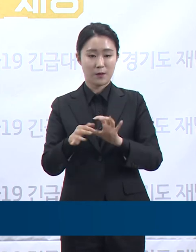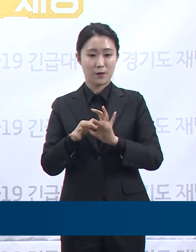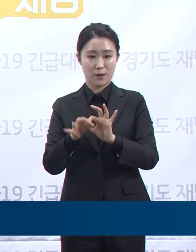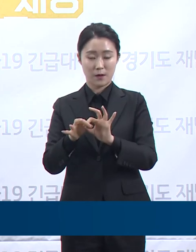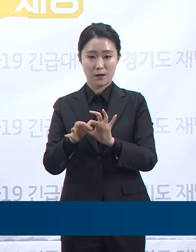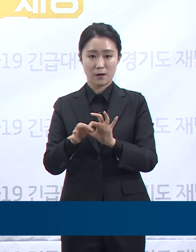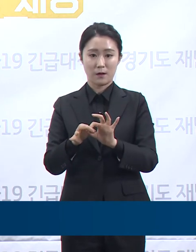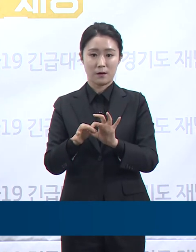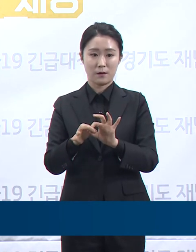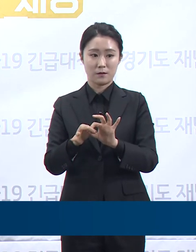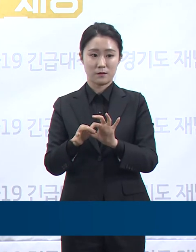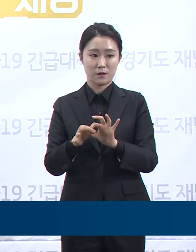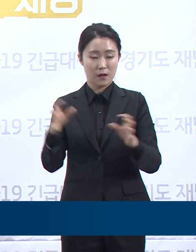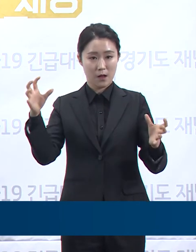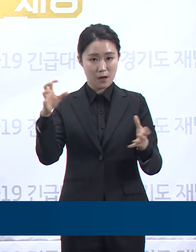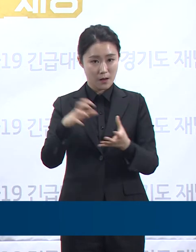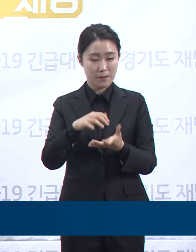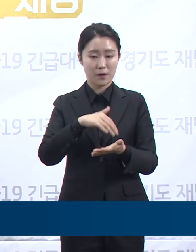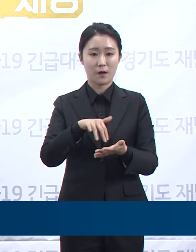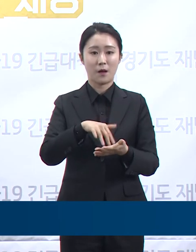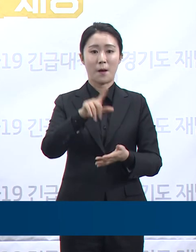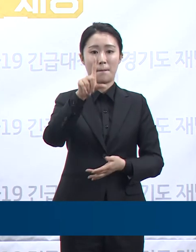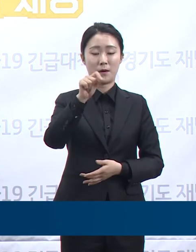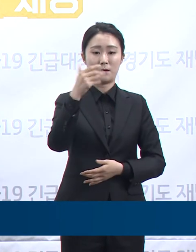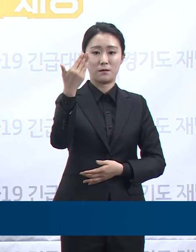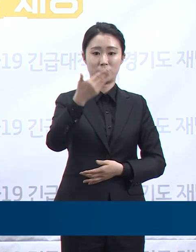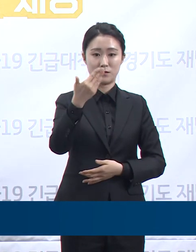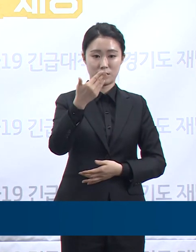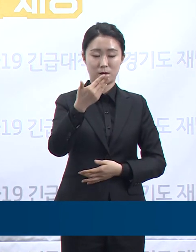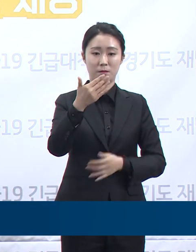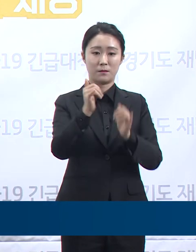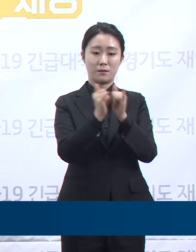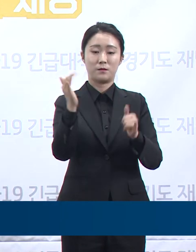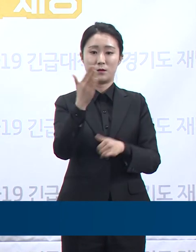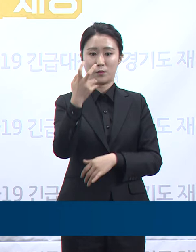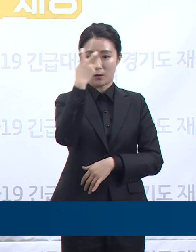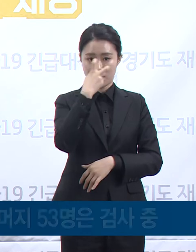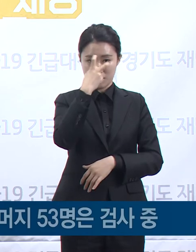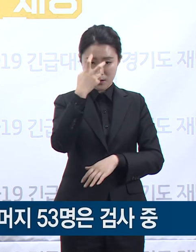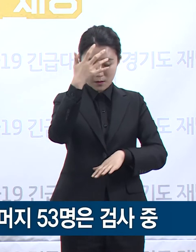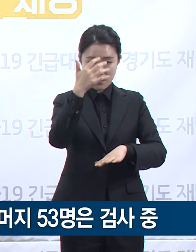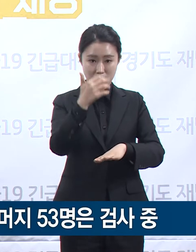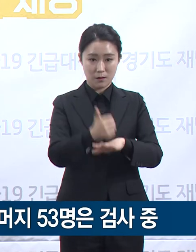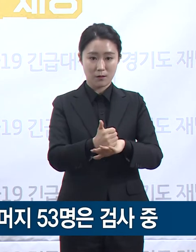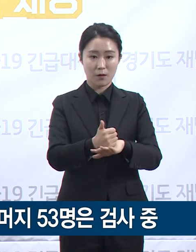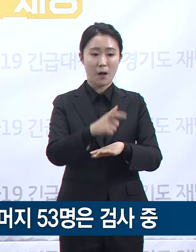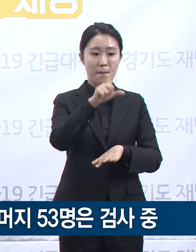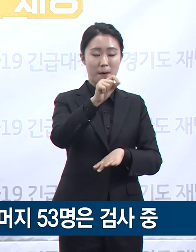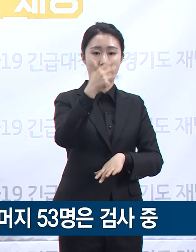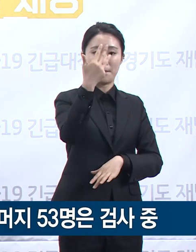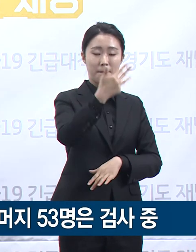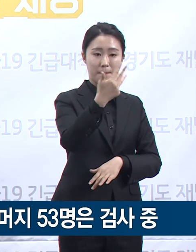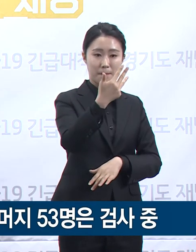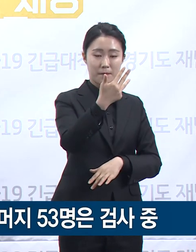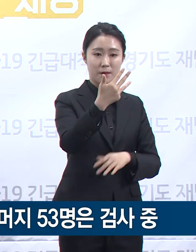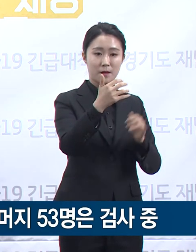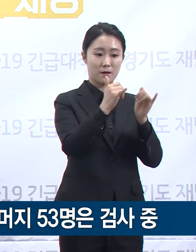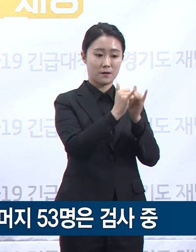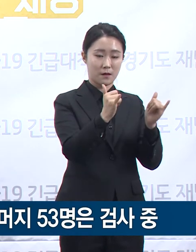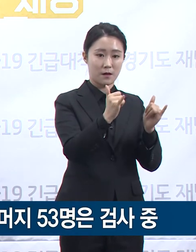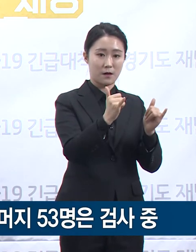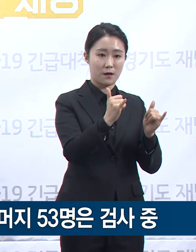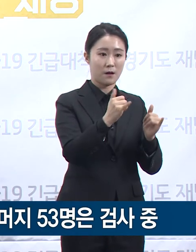19,053명이 진단검사를 받았습니다. 그 결과 18,959명이 음성 판정을,